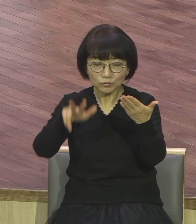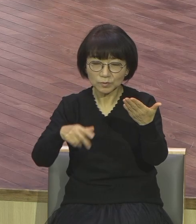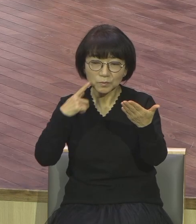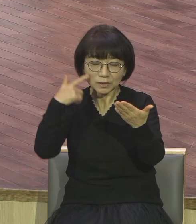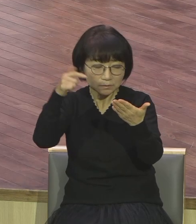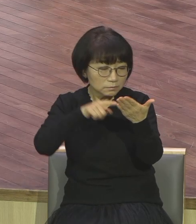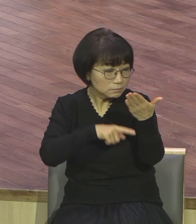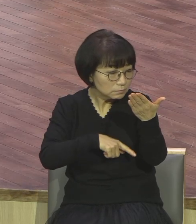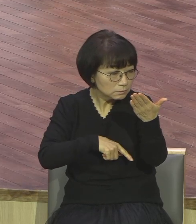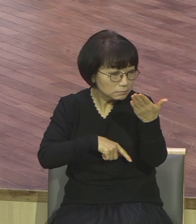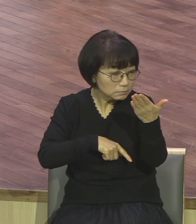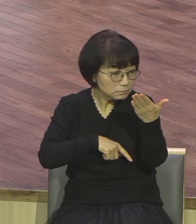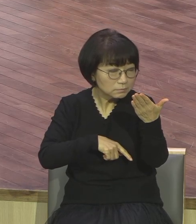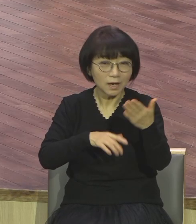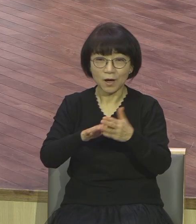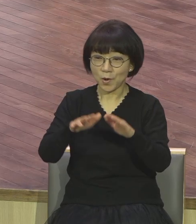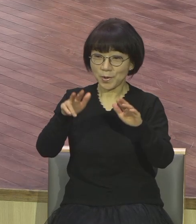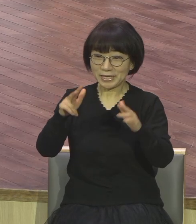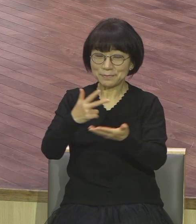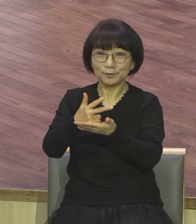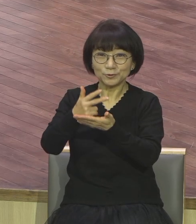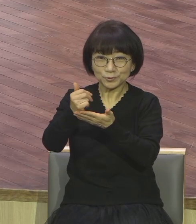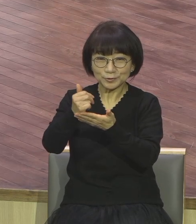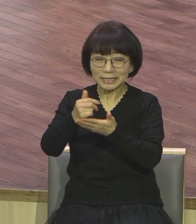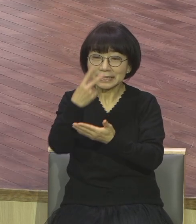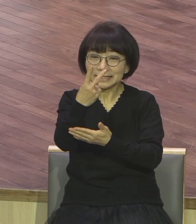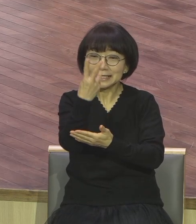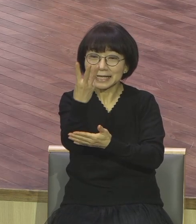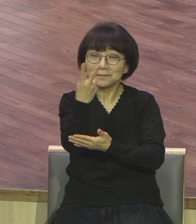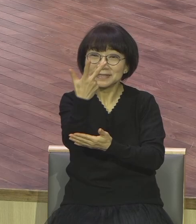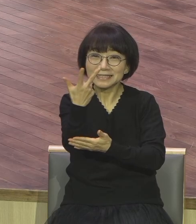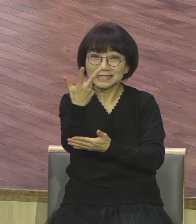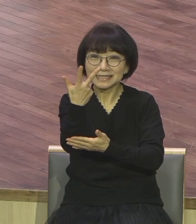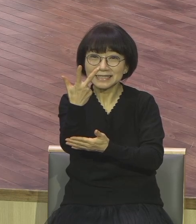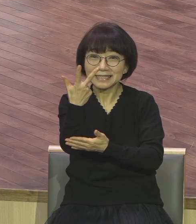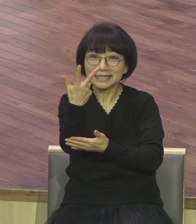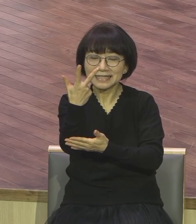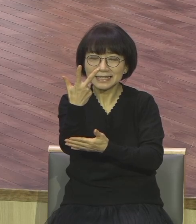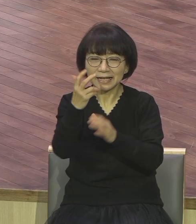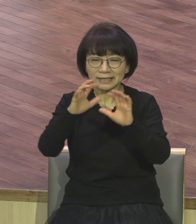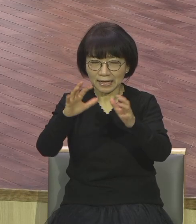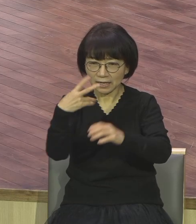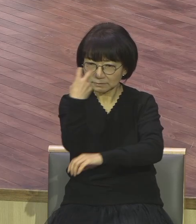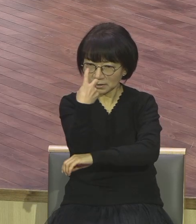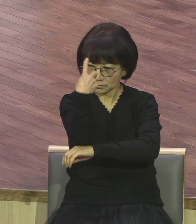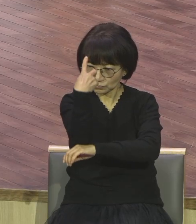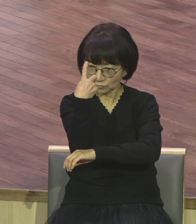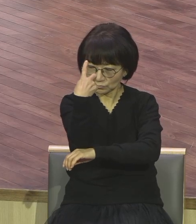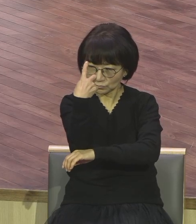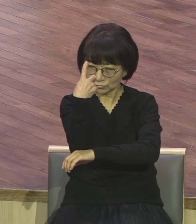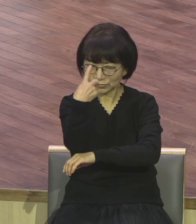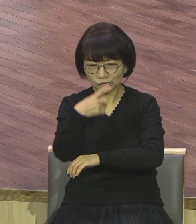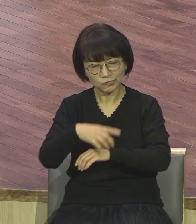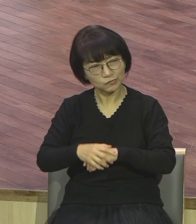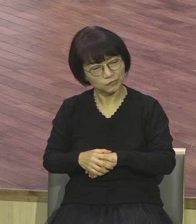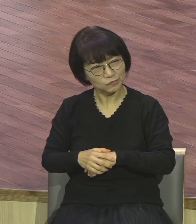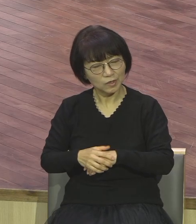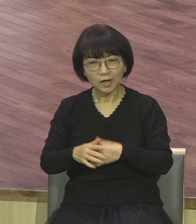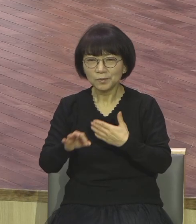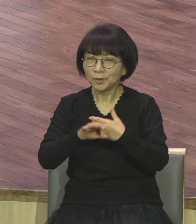주에는 2, 3, 7 파수권 이걸 내야 되겠는데 2, 3, 7 파수권 하면 일반 사람들은 못 알아듣잖아요